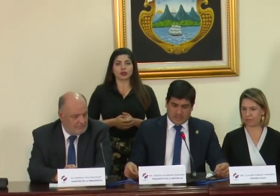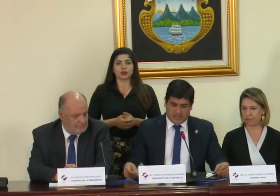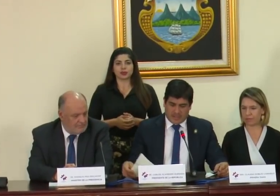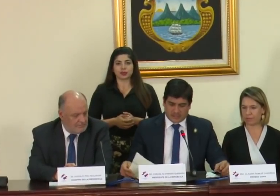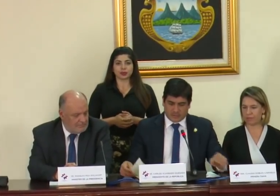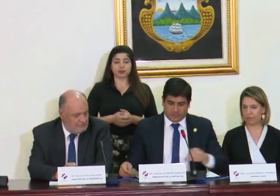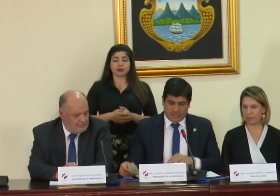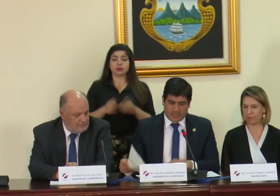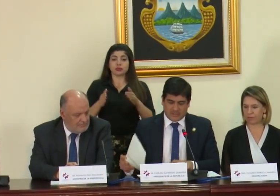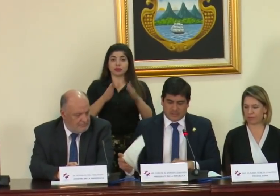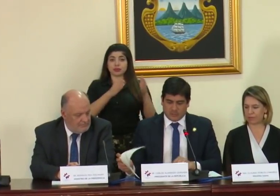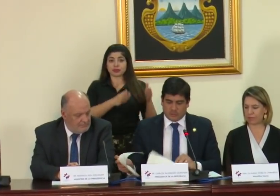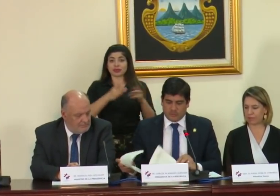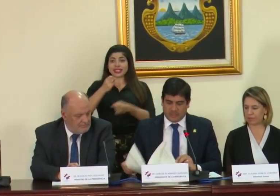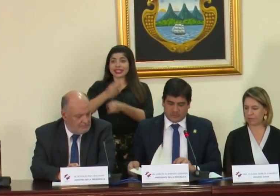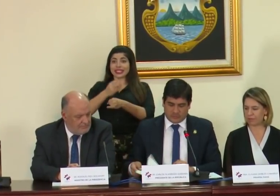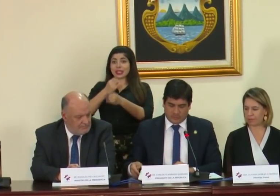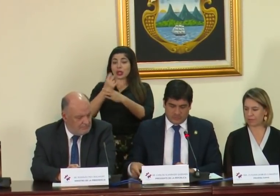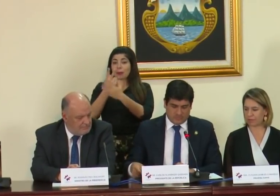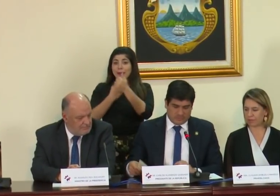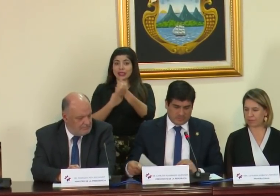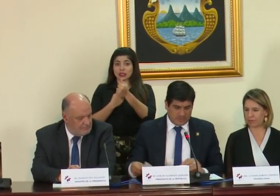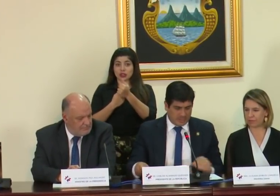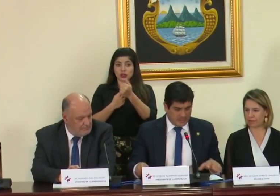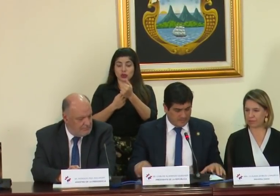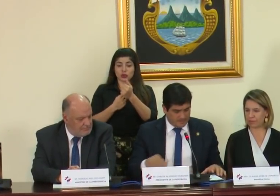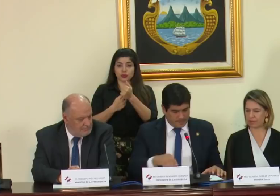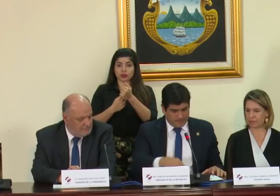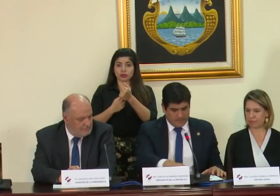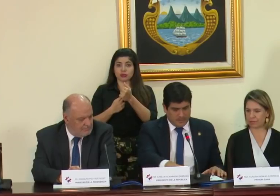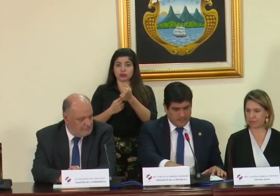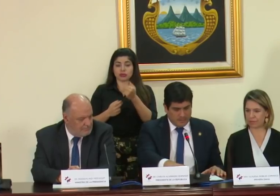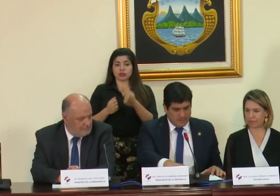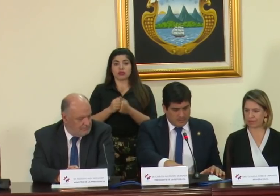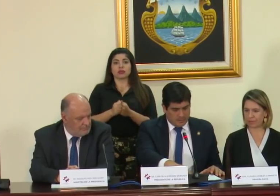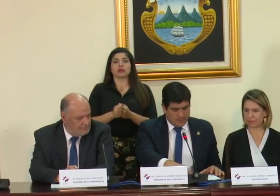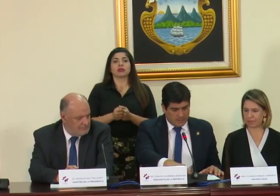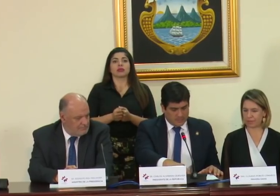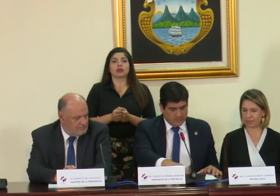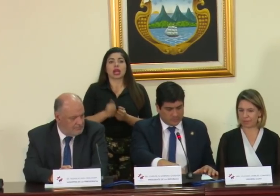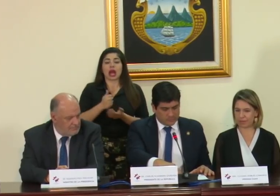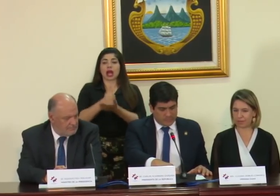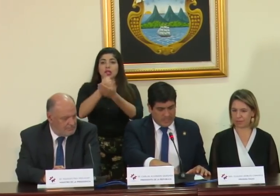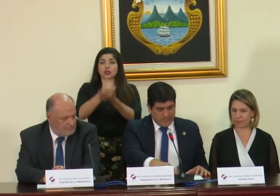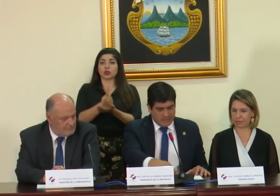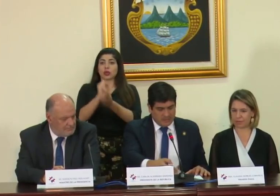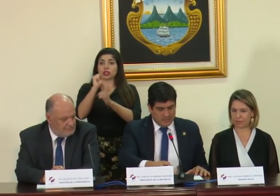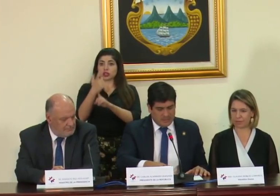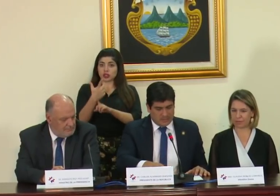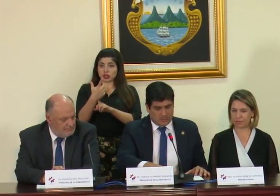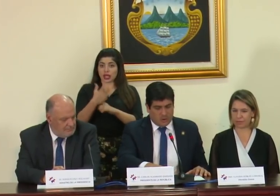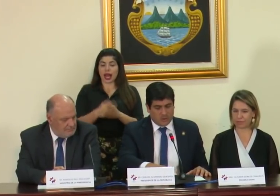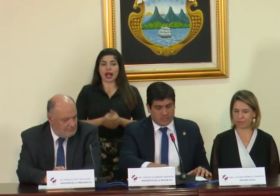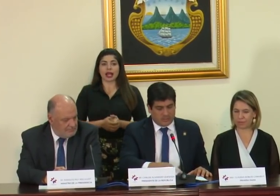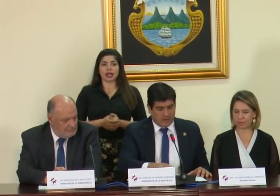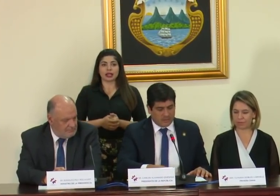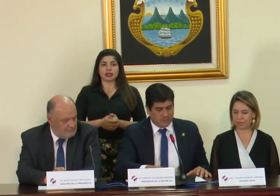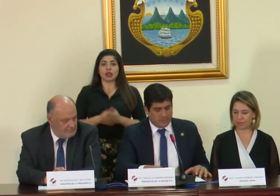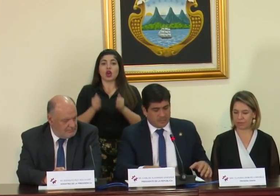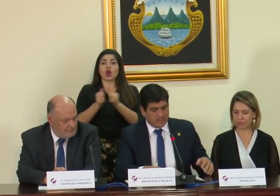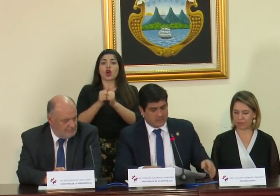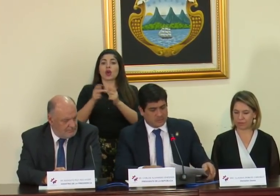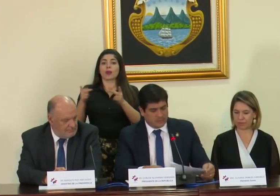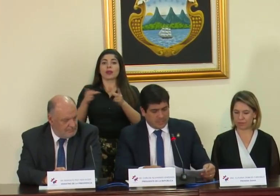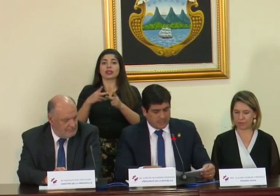En el caso del Instituto Mixto de Ayuda Social con el